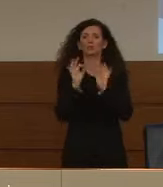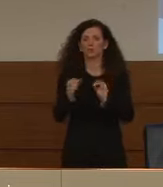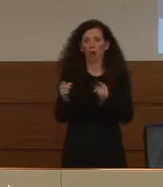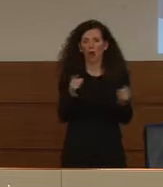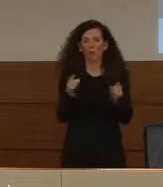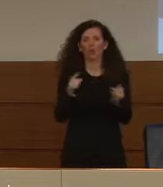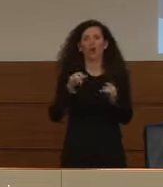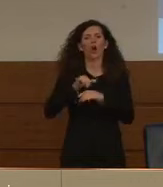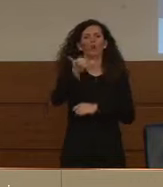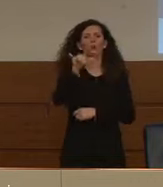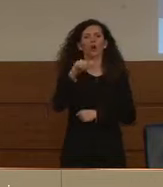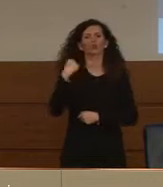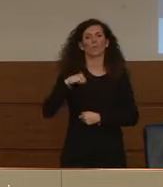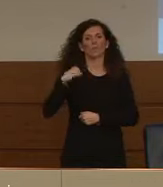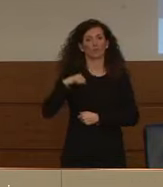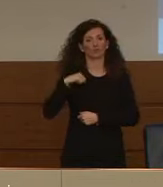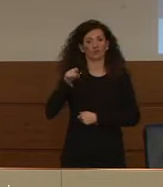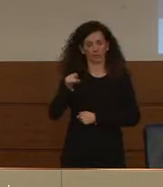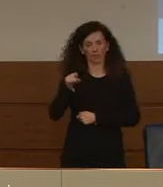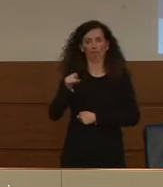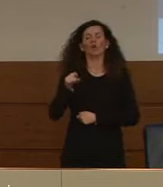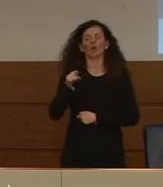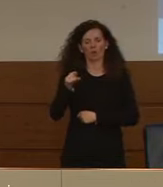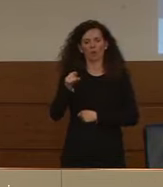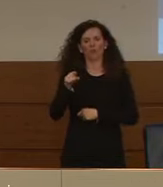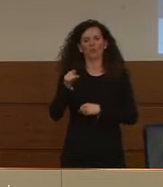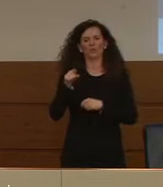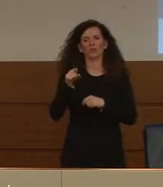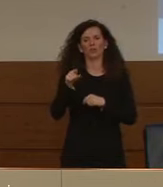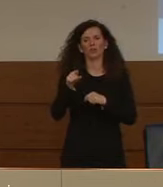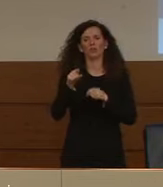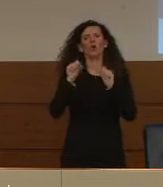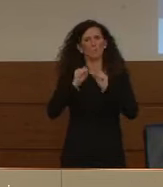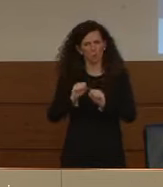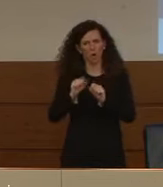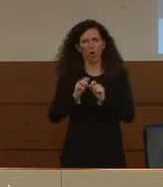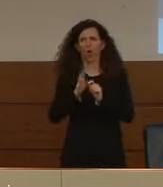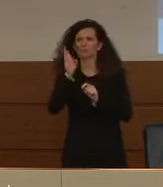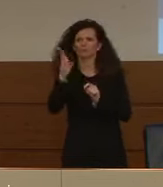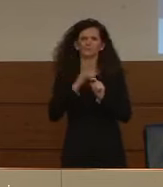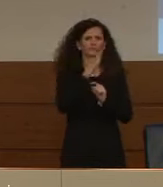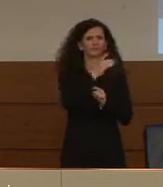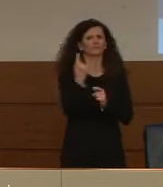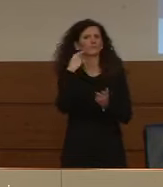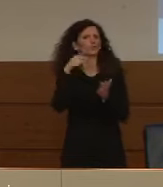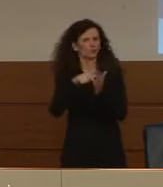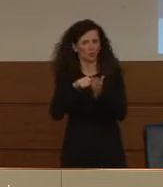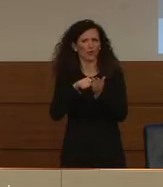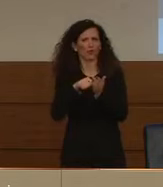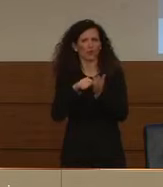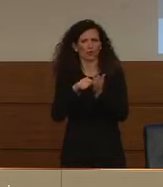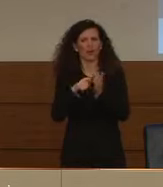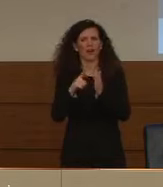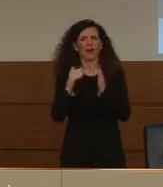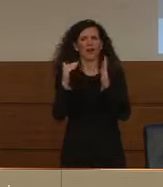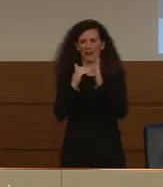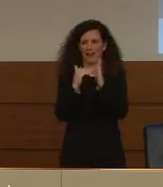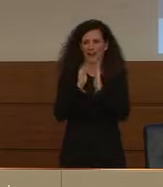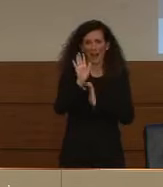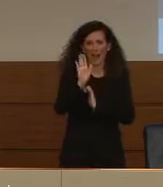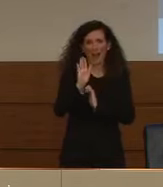per loro sarà consentito lo spostamento sul territorio nazionale, potranno essere presi